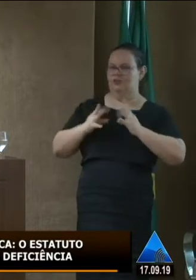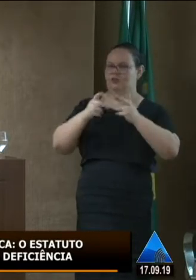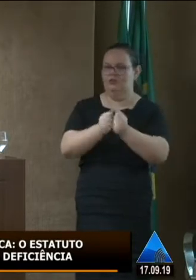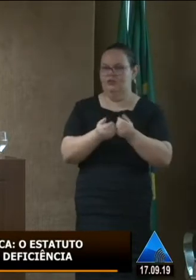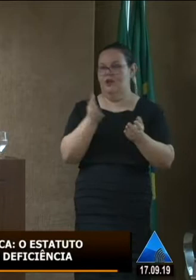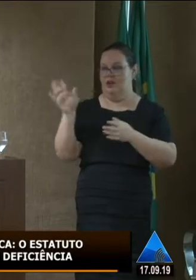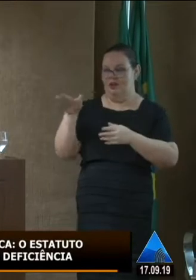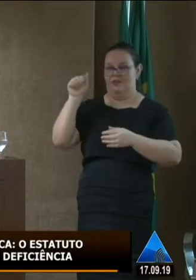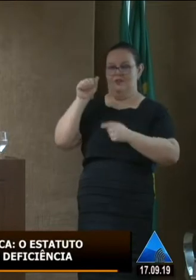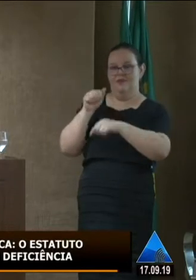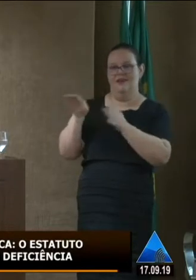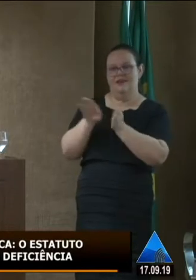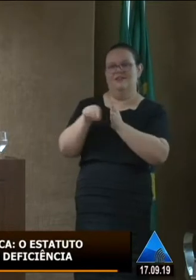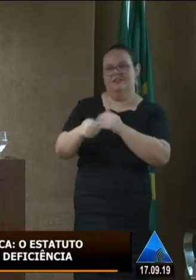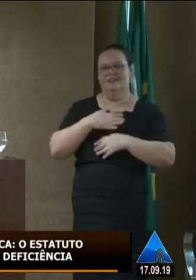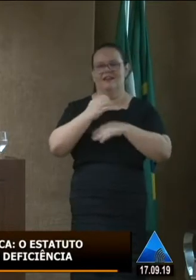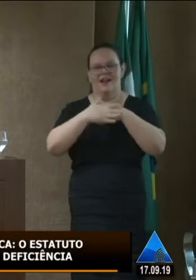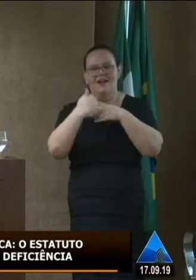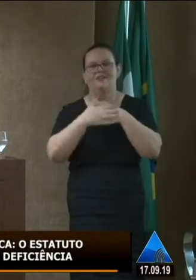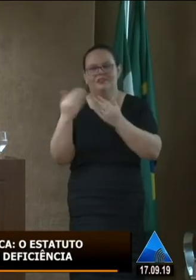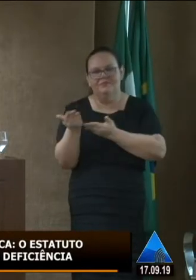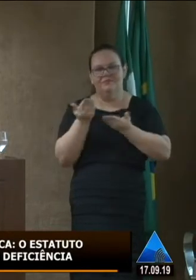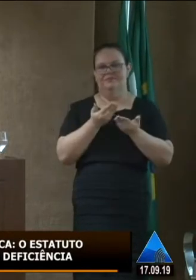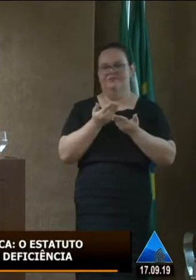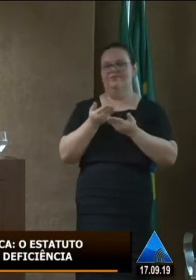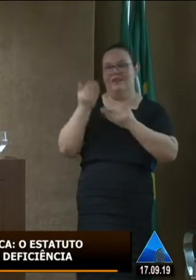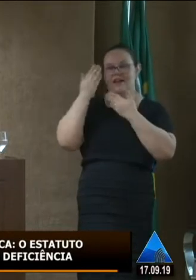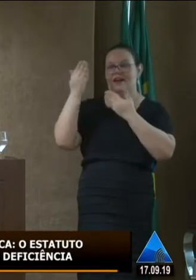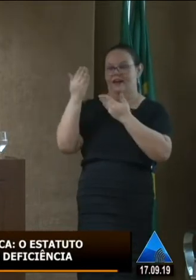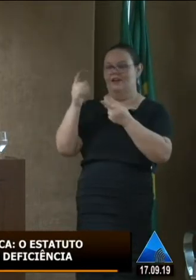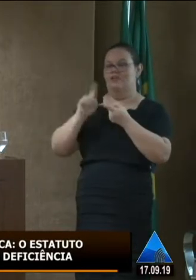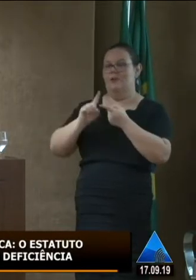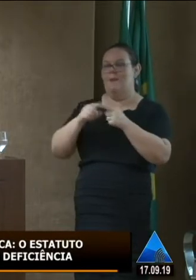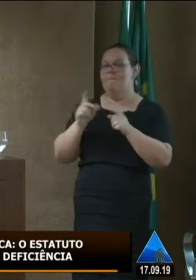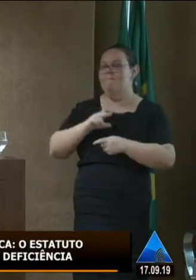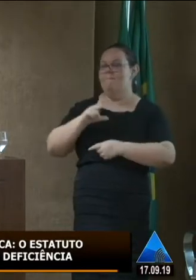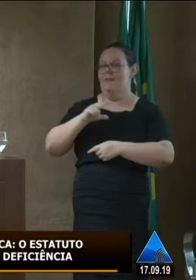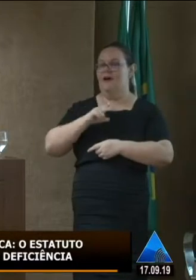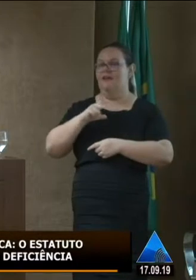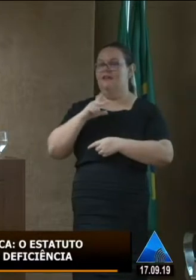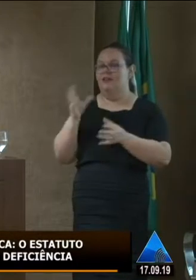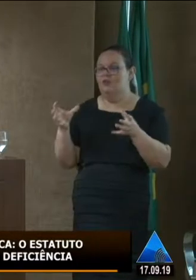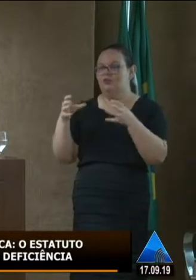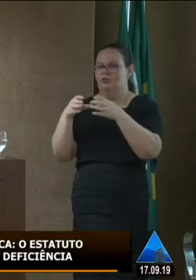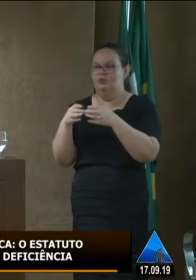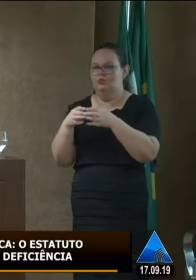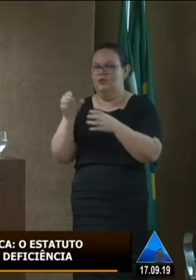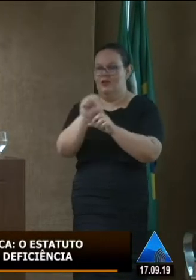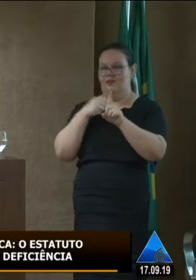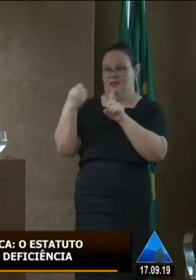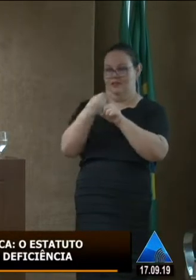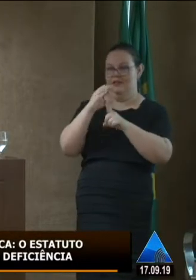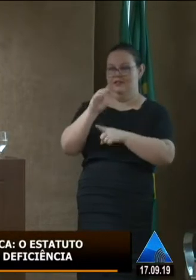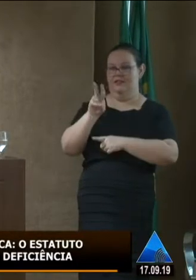trouxeram até aqui de forma tão carinhosa e acolhedora. Queria também me dirigir muito particularmente às entidades da sociedade civil,